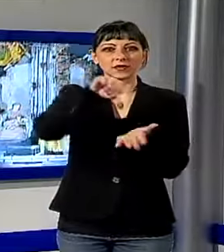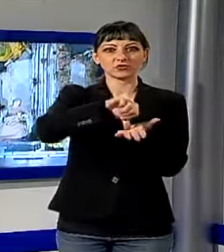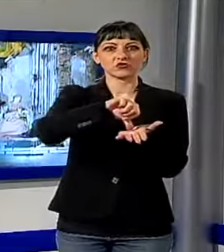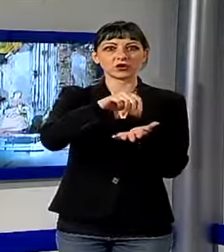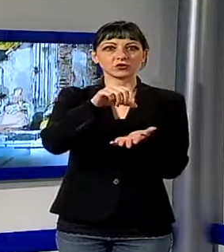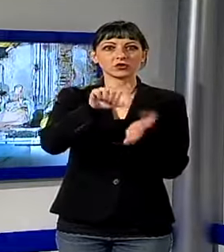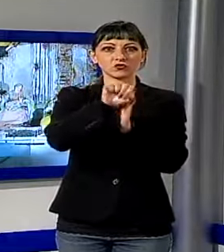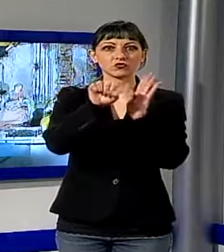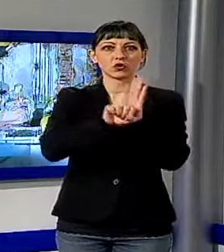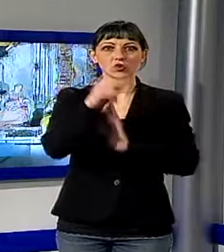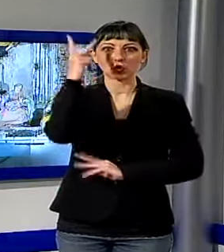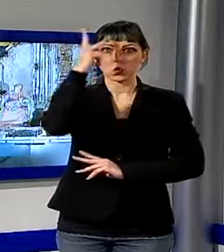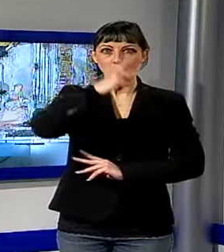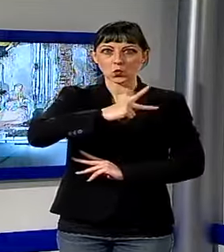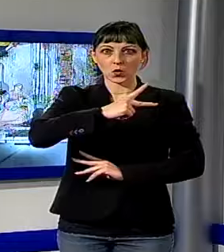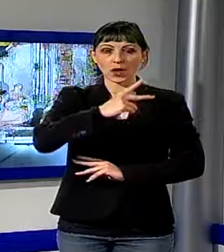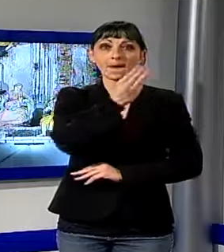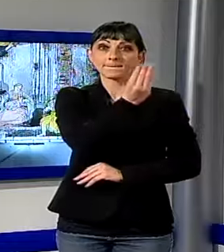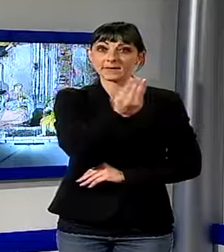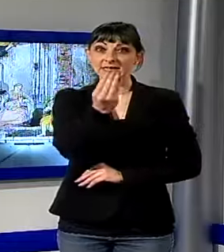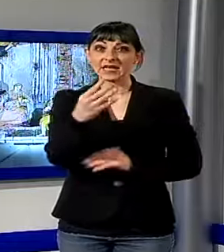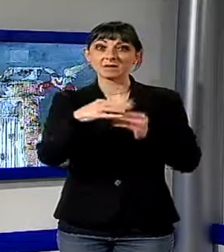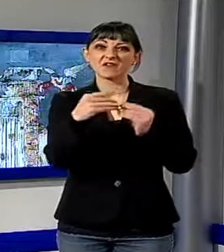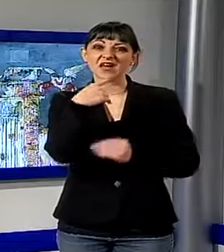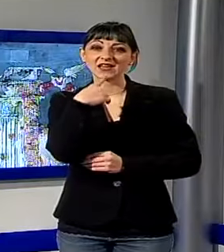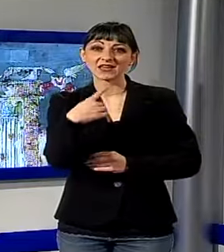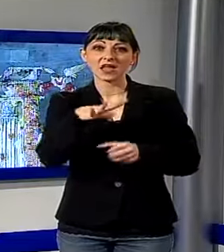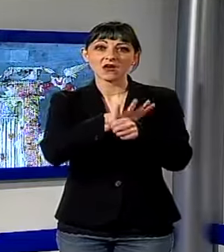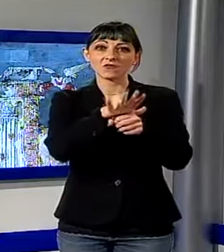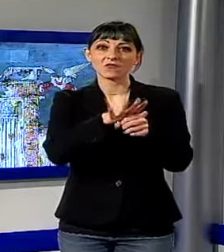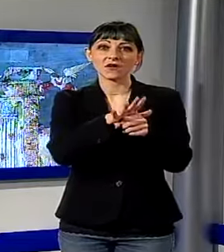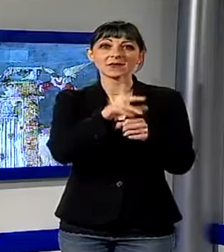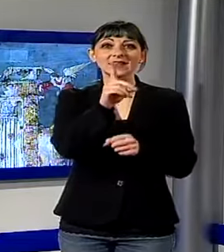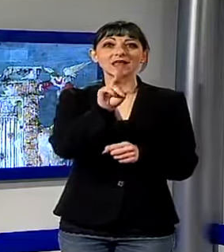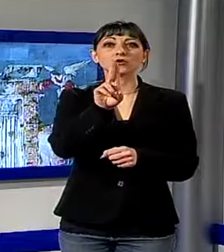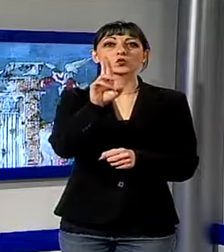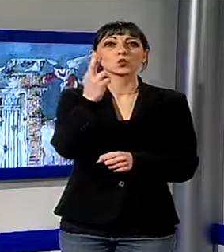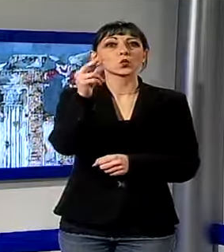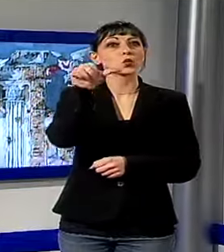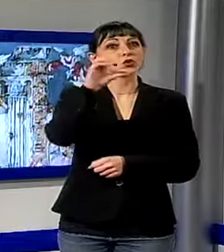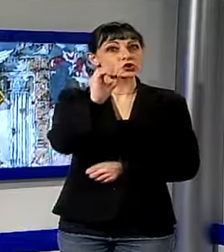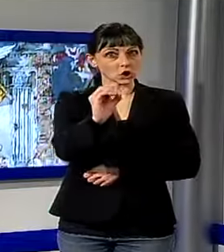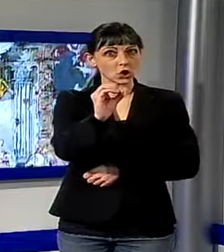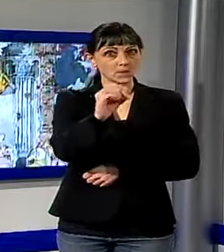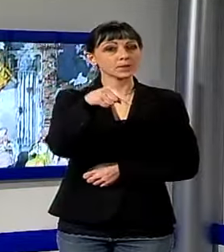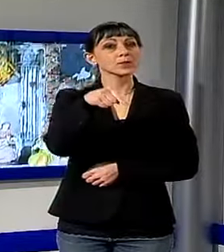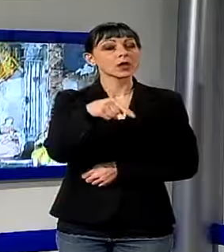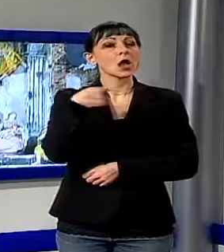realizzato dalla famiglia D'Urso Costantino il figlio Fabio è un allestimento del tradizionale presepe napoletano